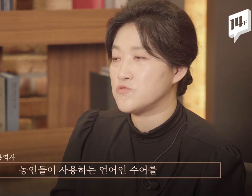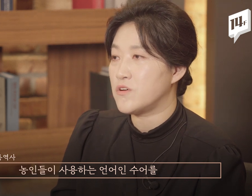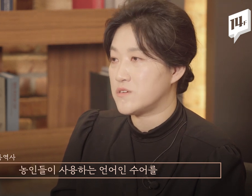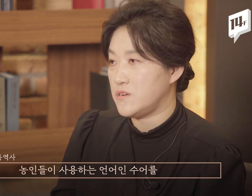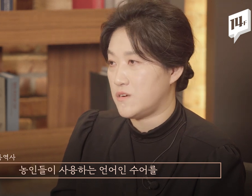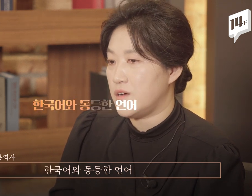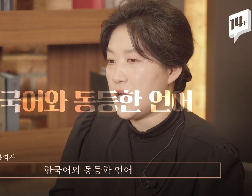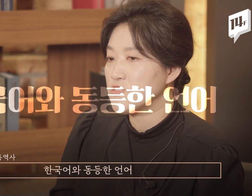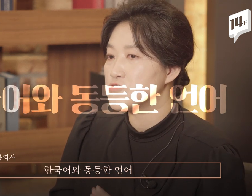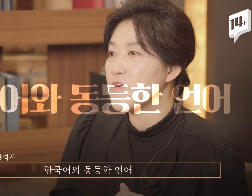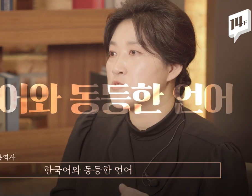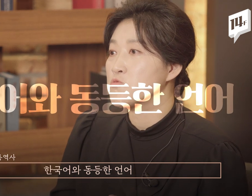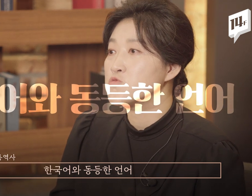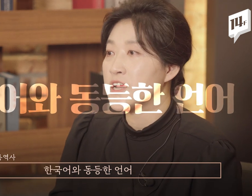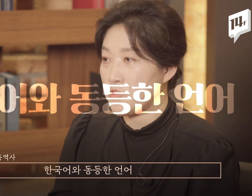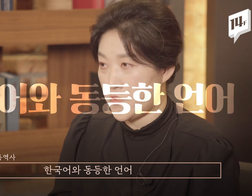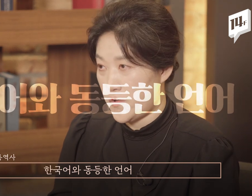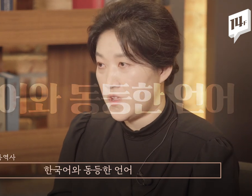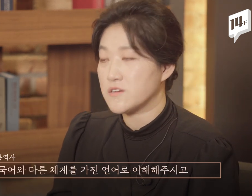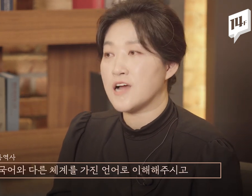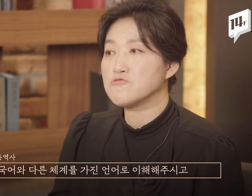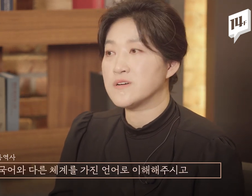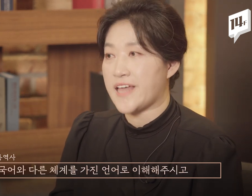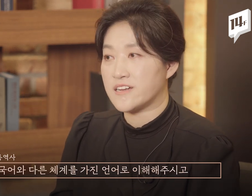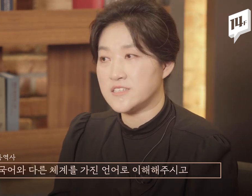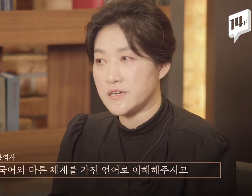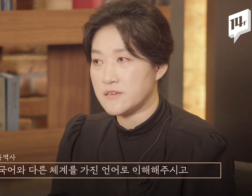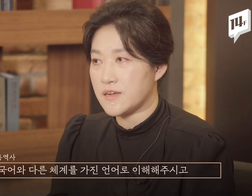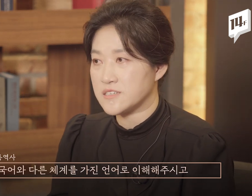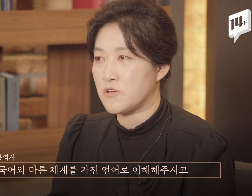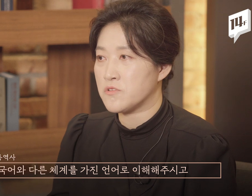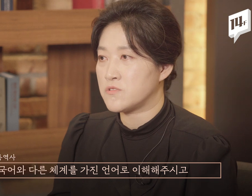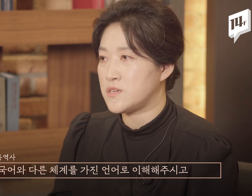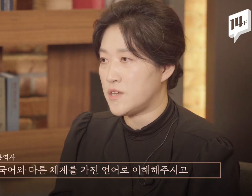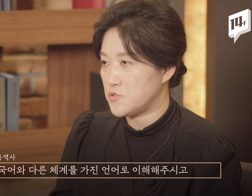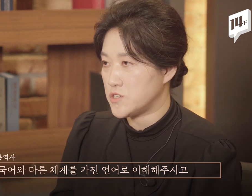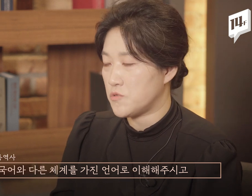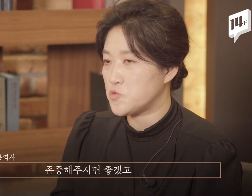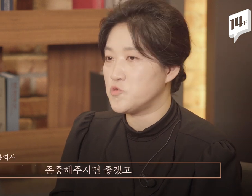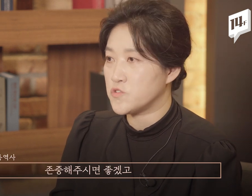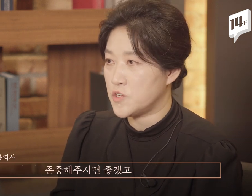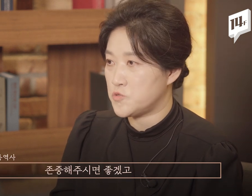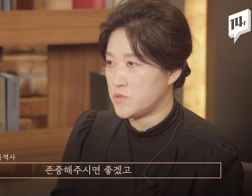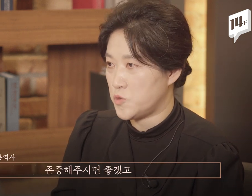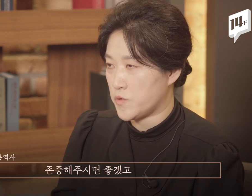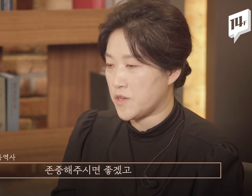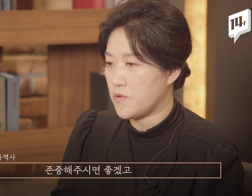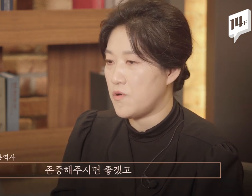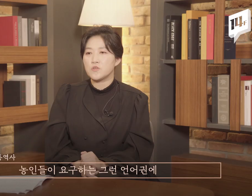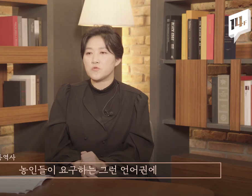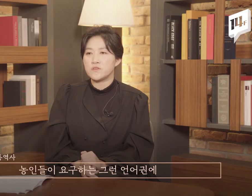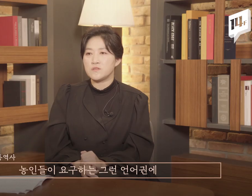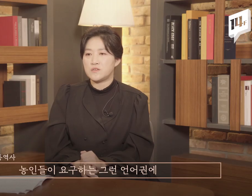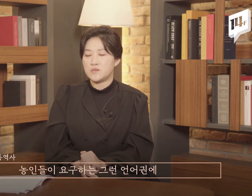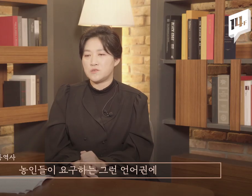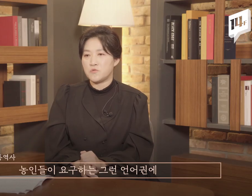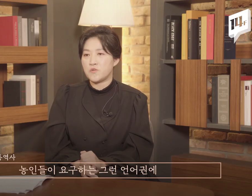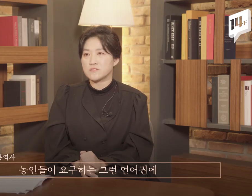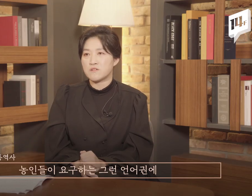수어를 한국어와 동등한 언어 그리고 한국어는 다른 체계를 가진 언어로 이해해 주시고 존중해 주시면 좋겠고 농인들이 요구한 그런